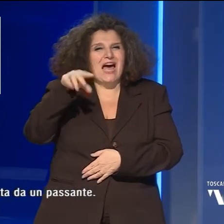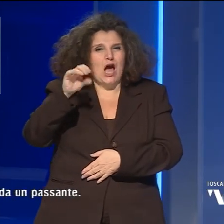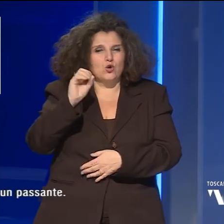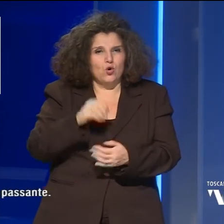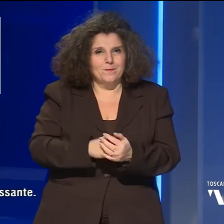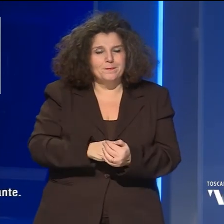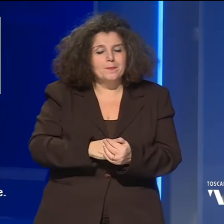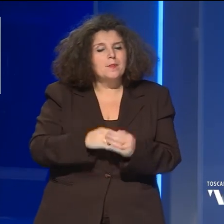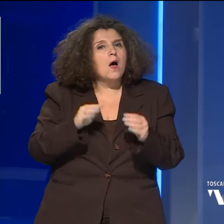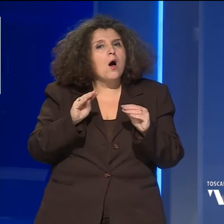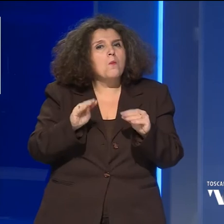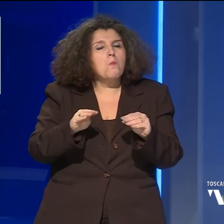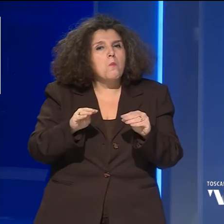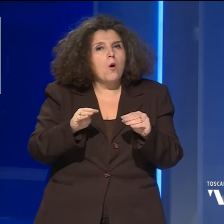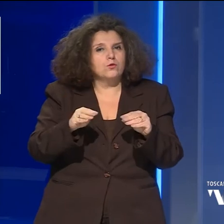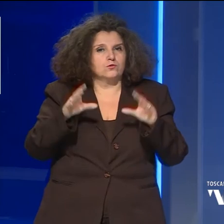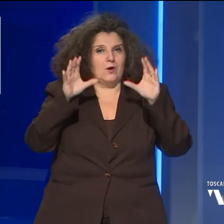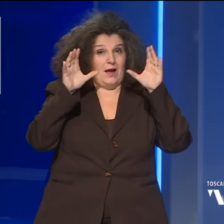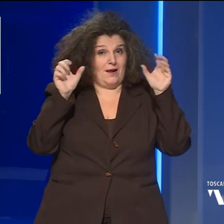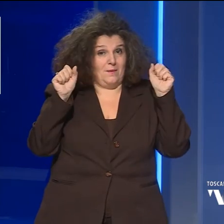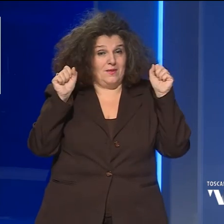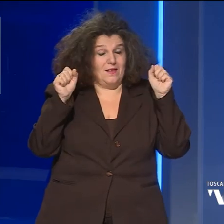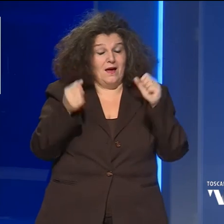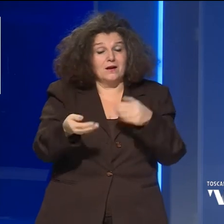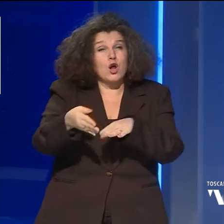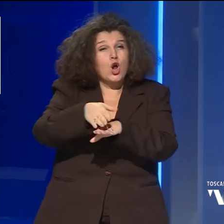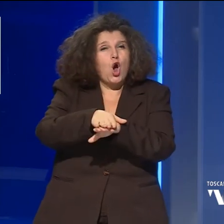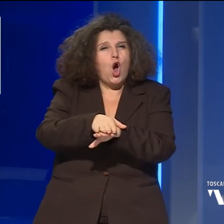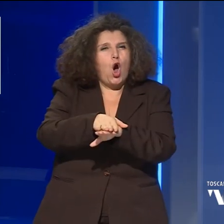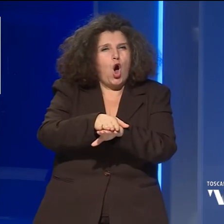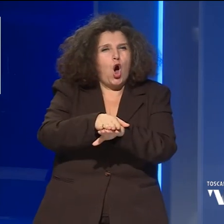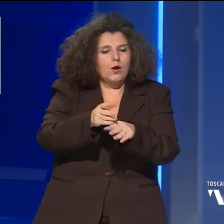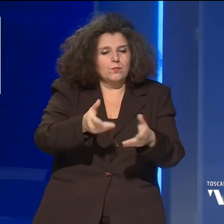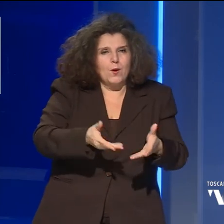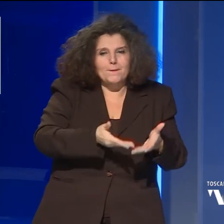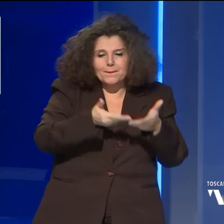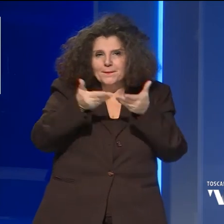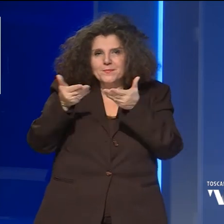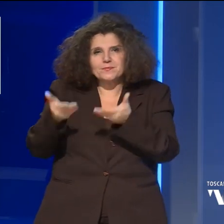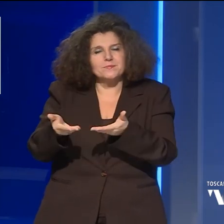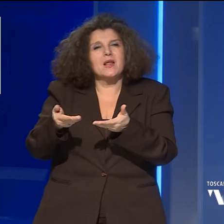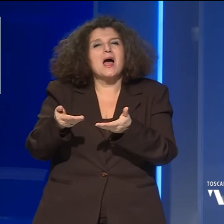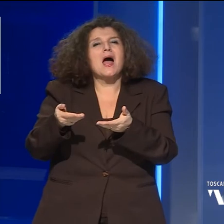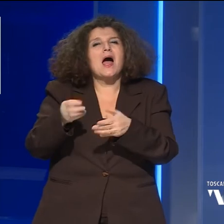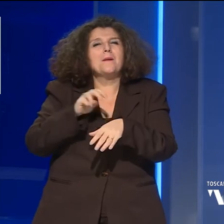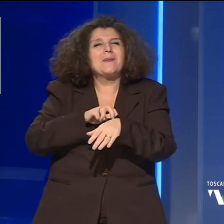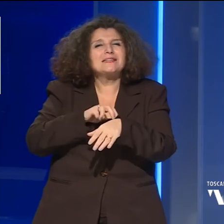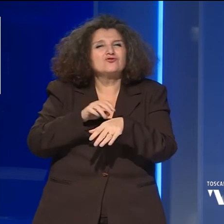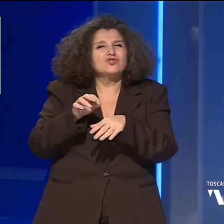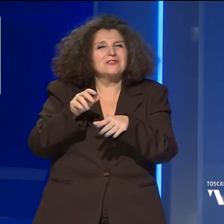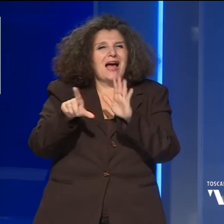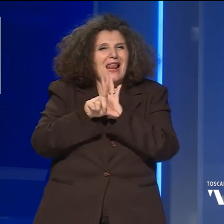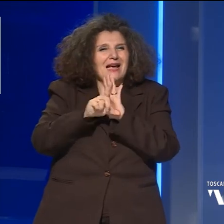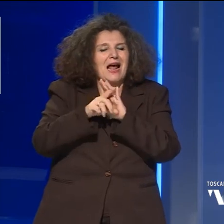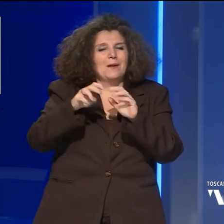Sul posto sono arrivati i carabinieri. La salma è stata trasferita all'Istituto di Medicina Legale per l